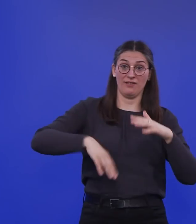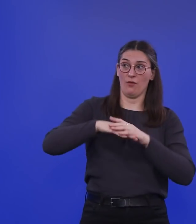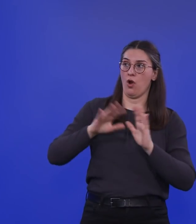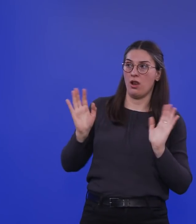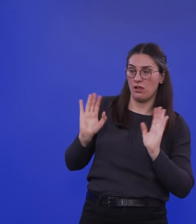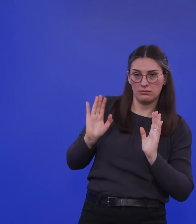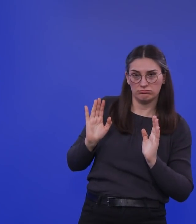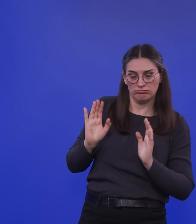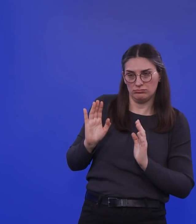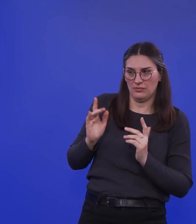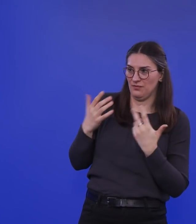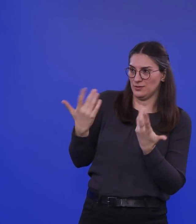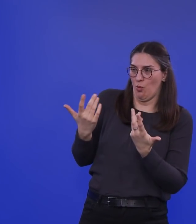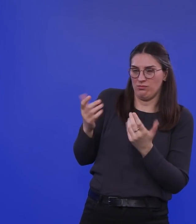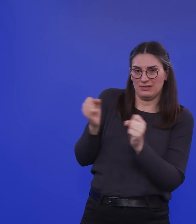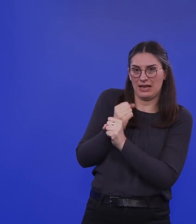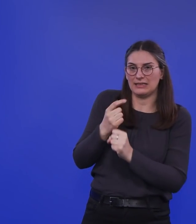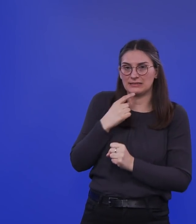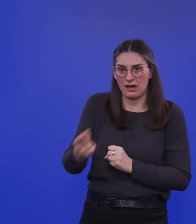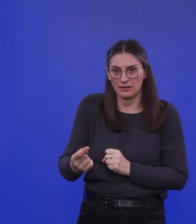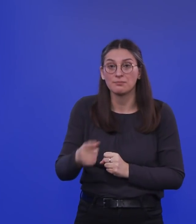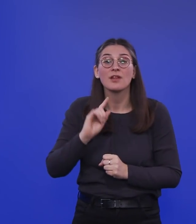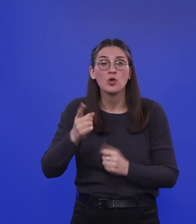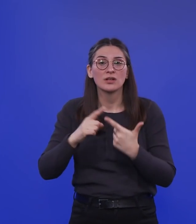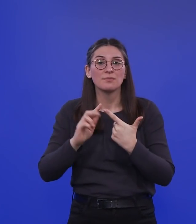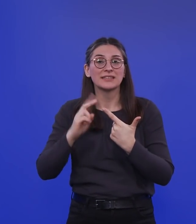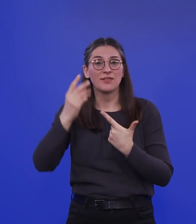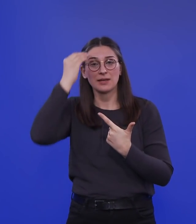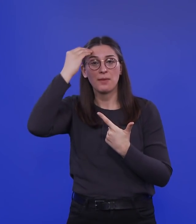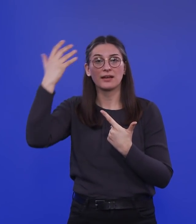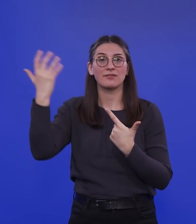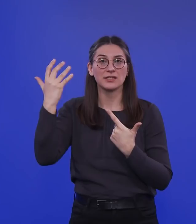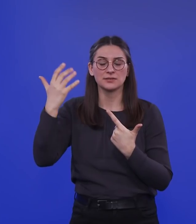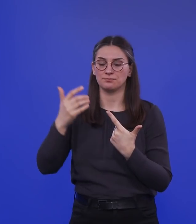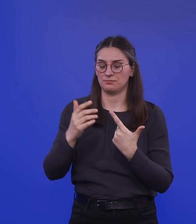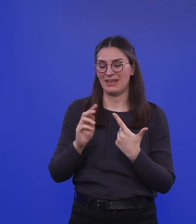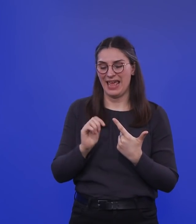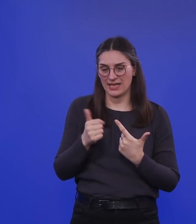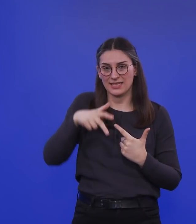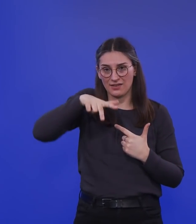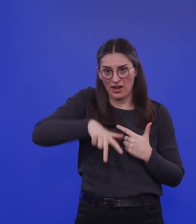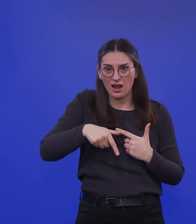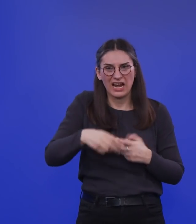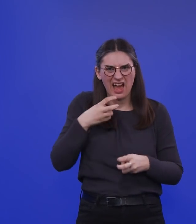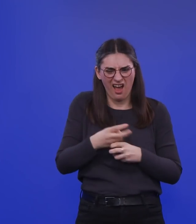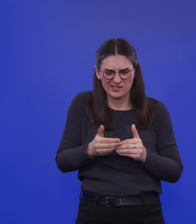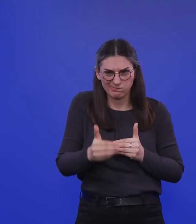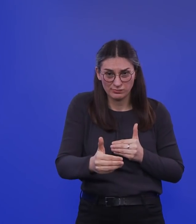Infektion, so universal betrachtet. Ich halte fest, das erste Quartal wird jetzt noch hart, aber Sie blicken sehr optimistisch